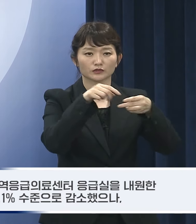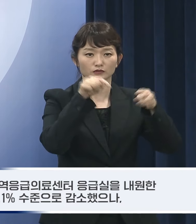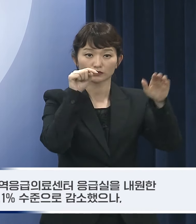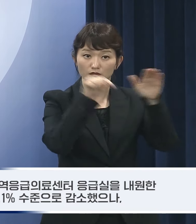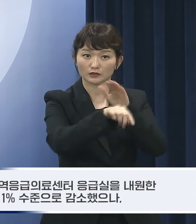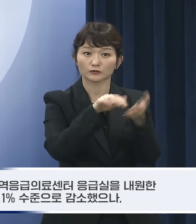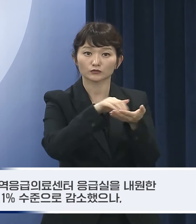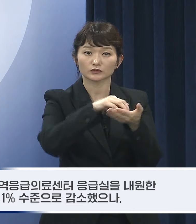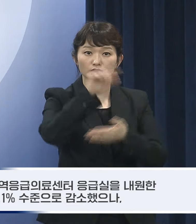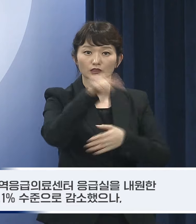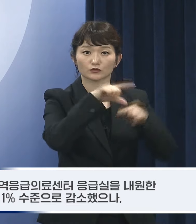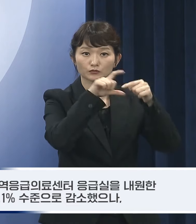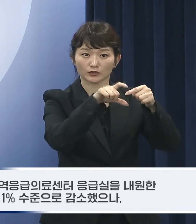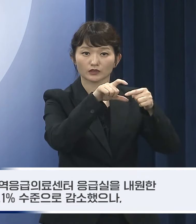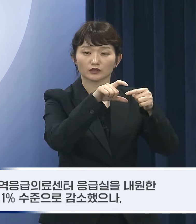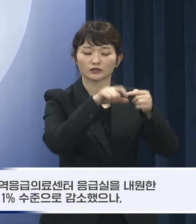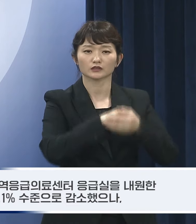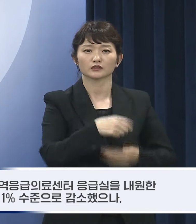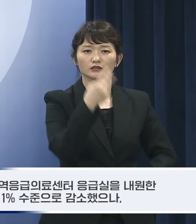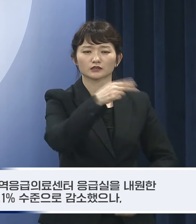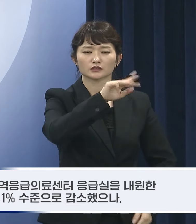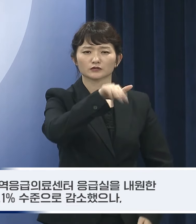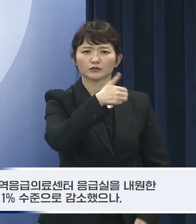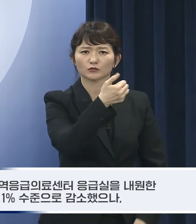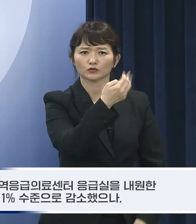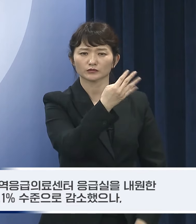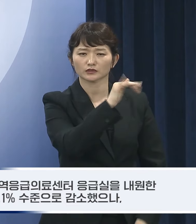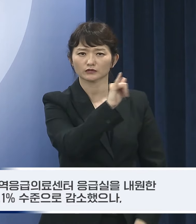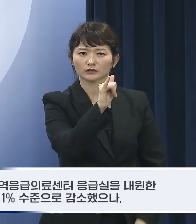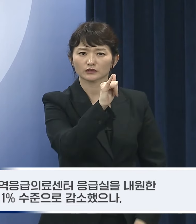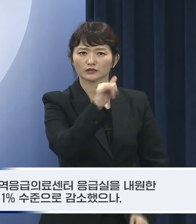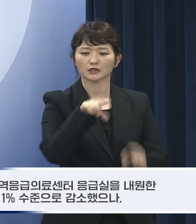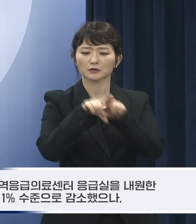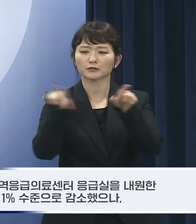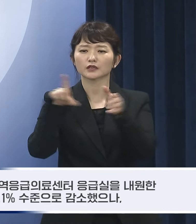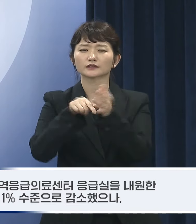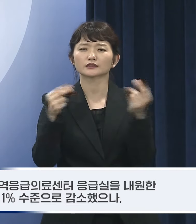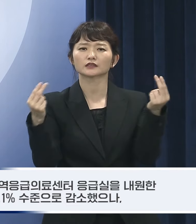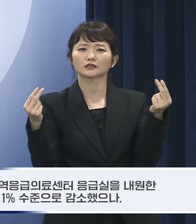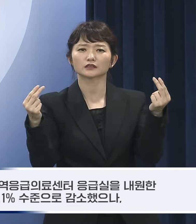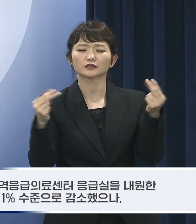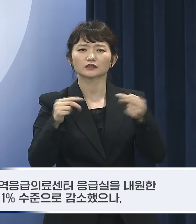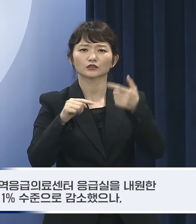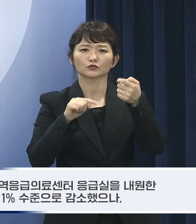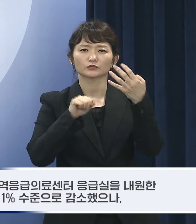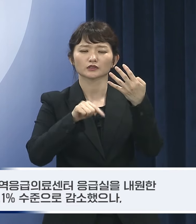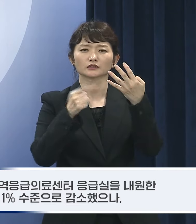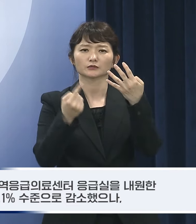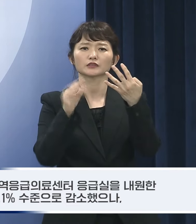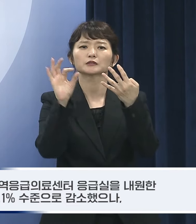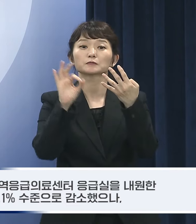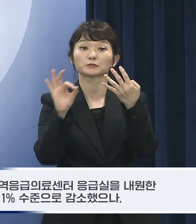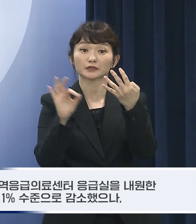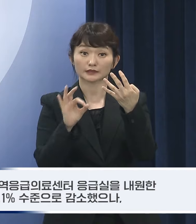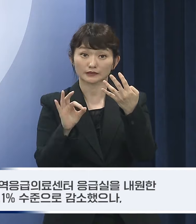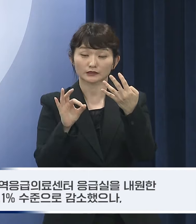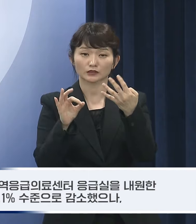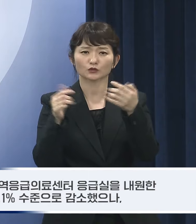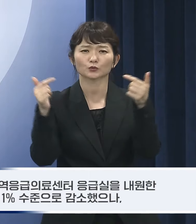일평균 환자 수는 2,854명으로 평시 대비 64.1% 수준으로